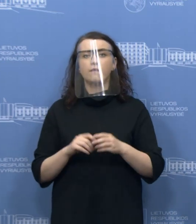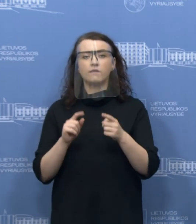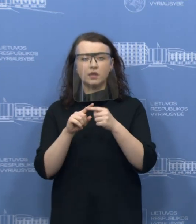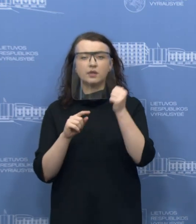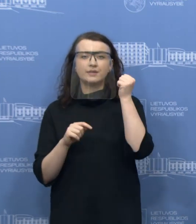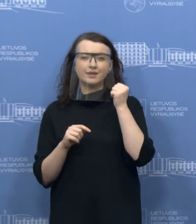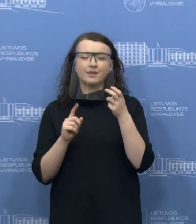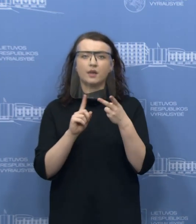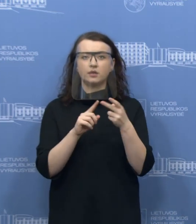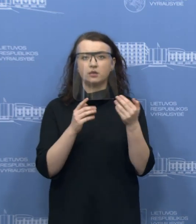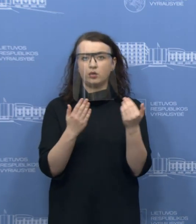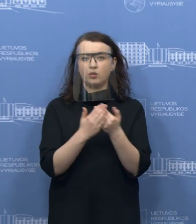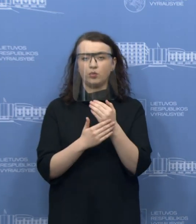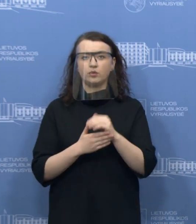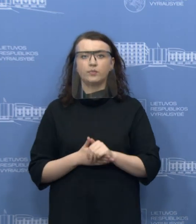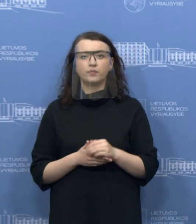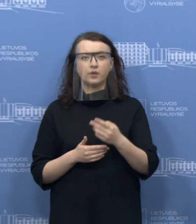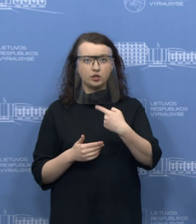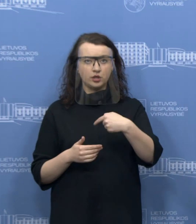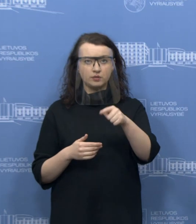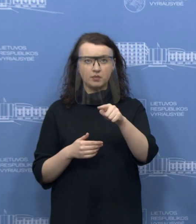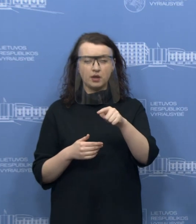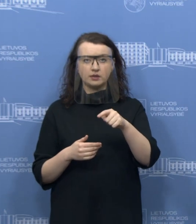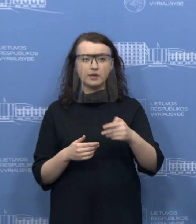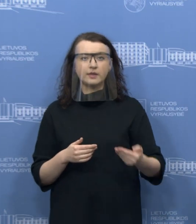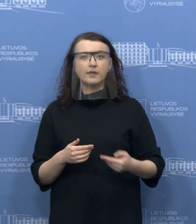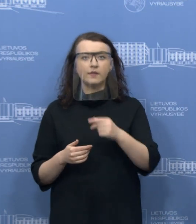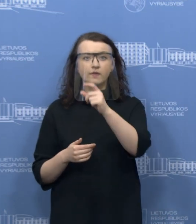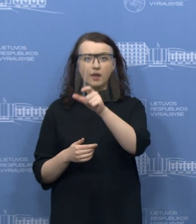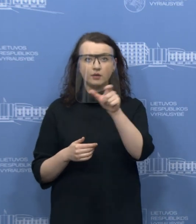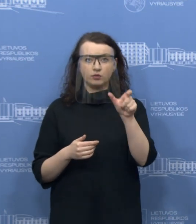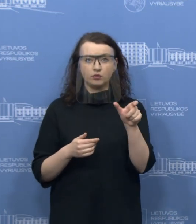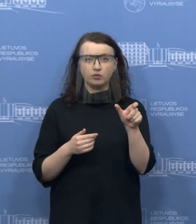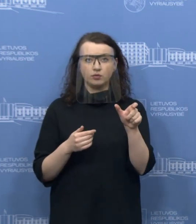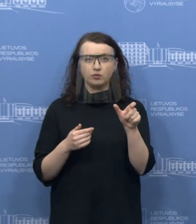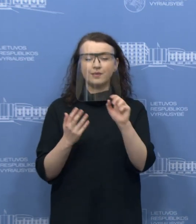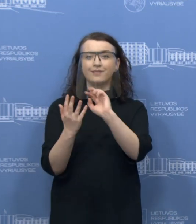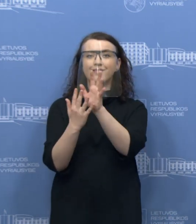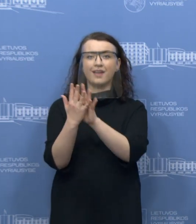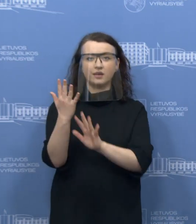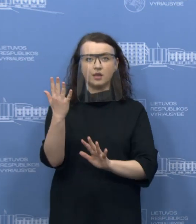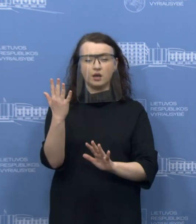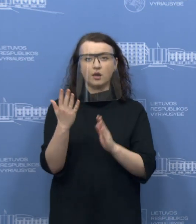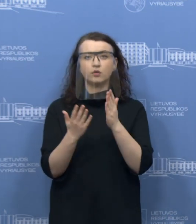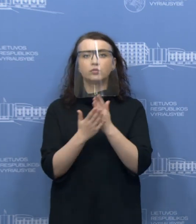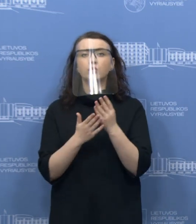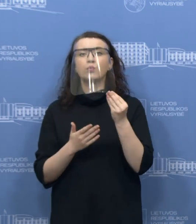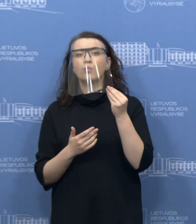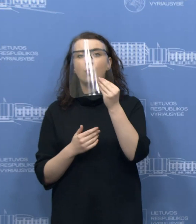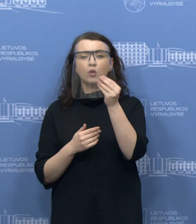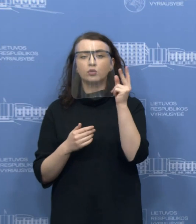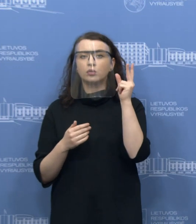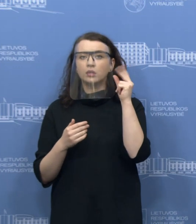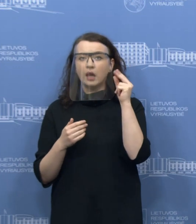nauja gyventojams. Šiais metais gyventojų deklaracijų pateikimo terminas yra atitinkamai. Mokesčio sumokėjimo